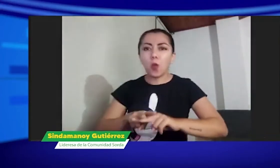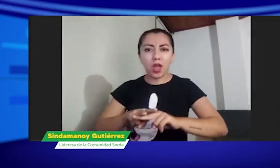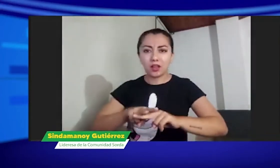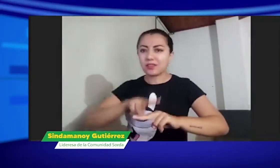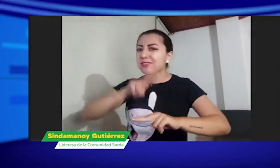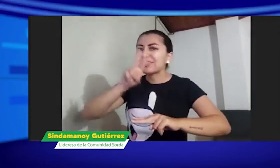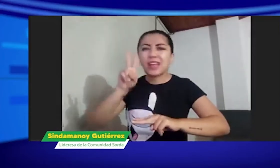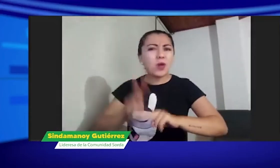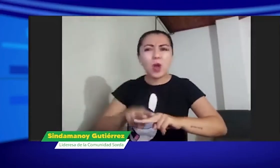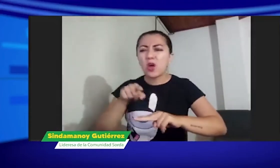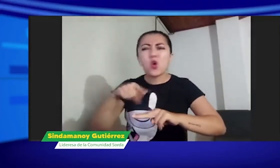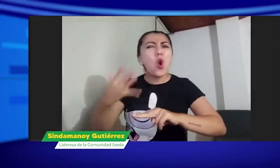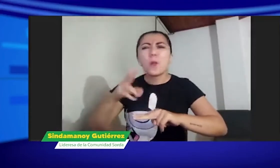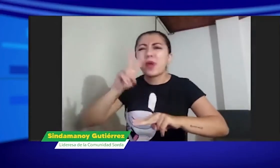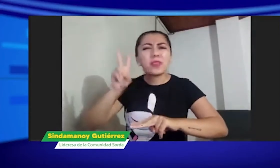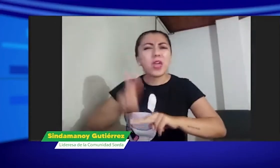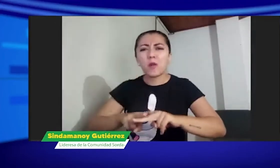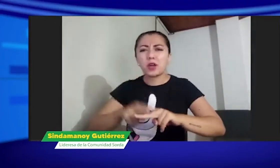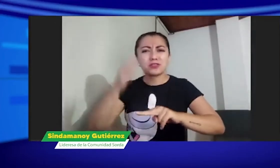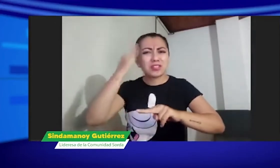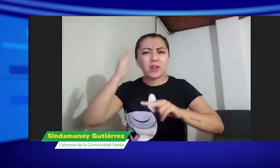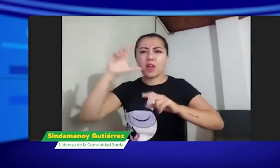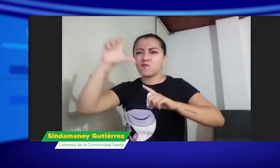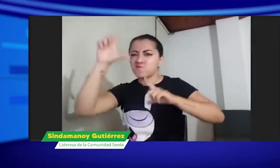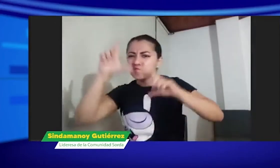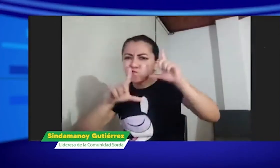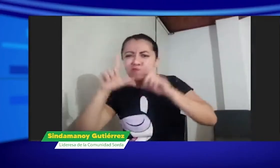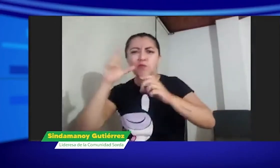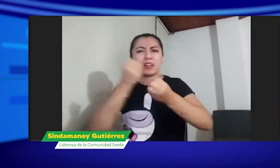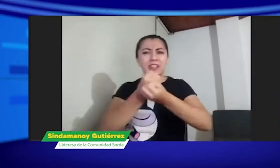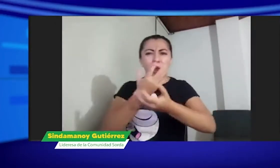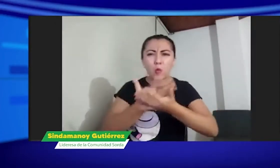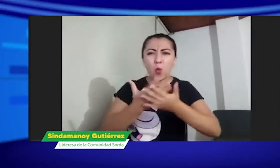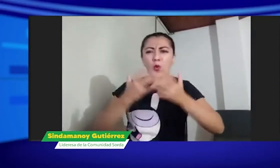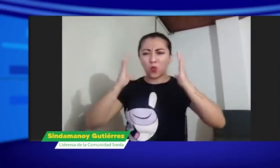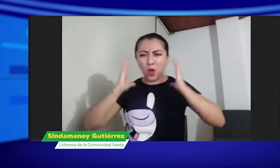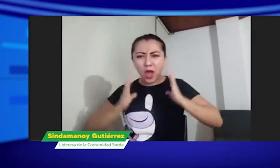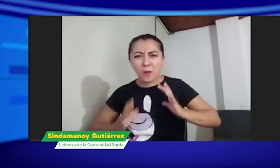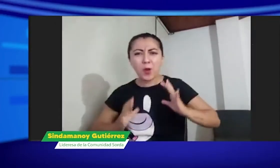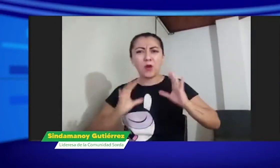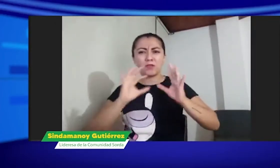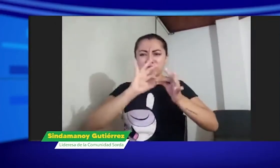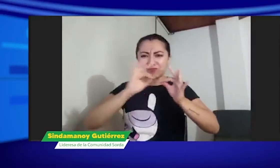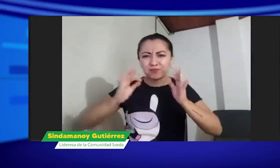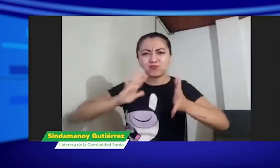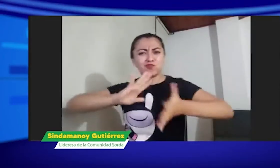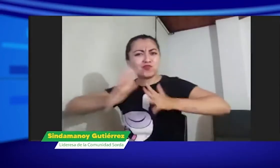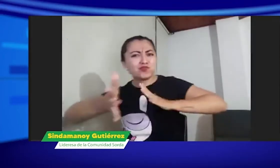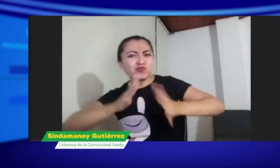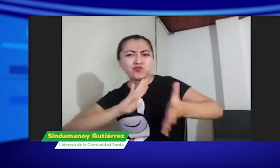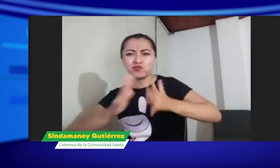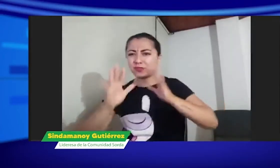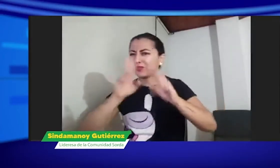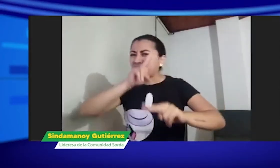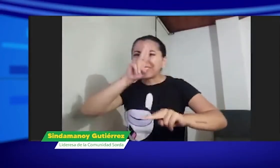Nosotros, como personas sordas, tenemos de manera natural la lengua de señas. Manejamos el espacio